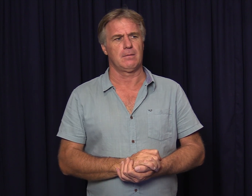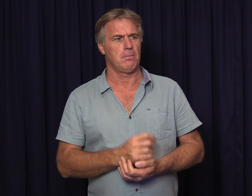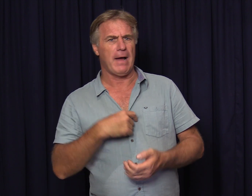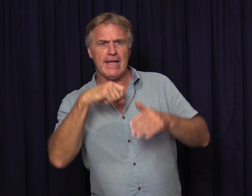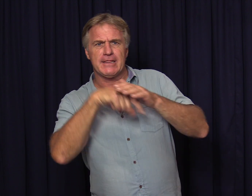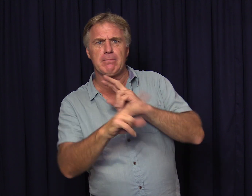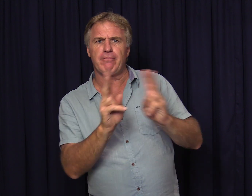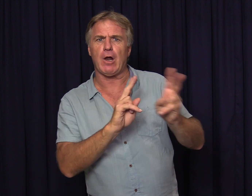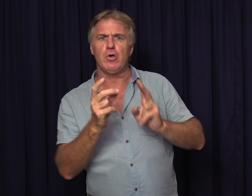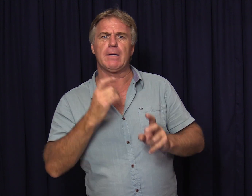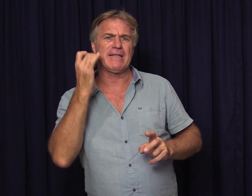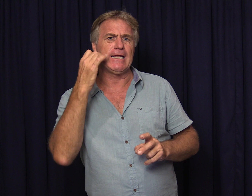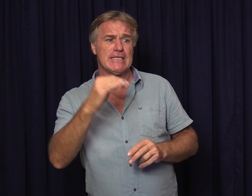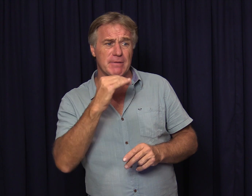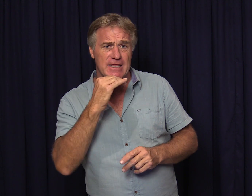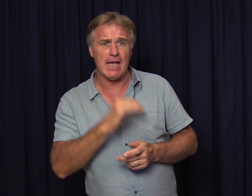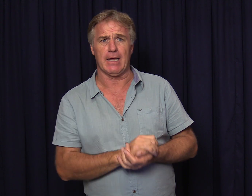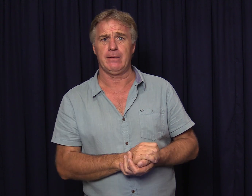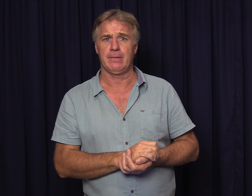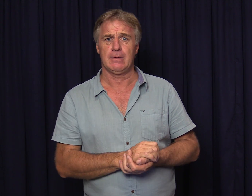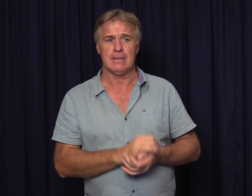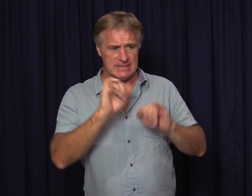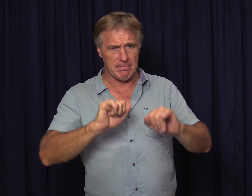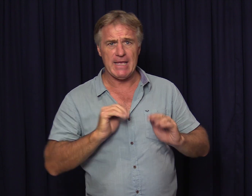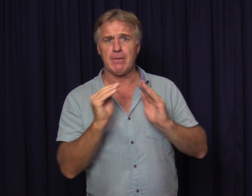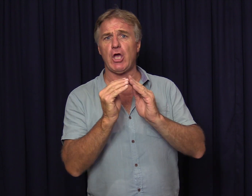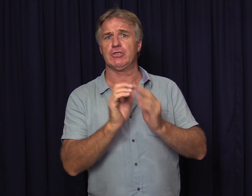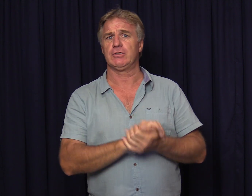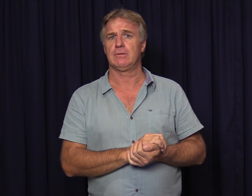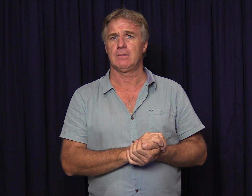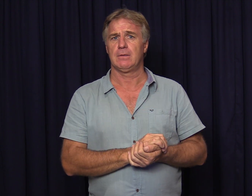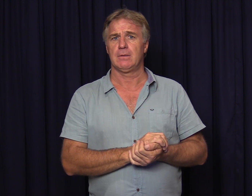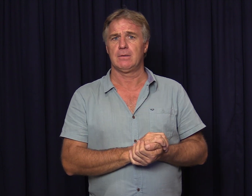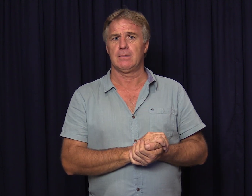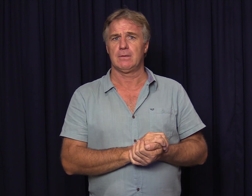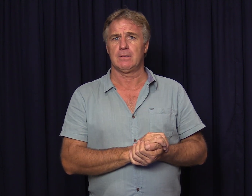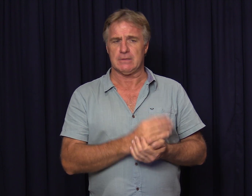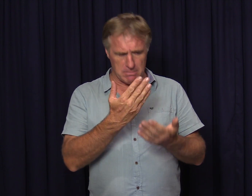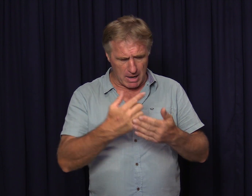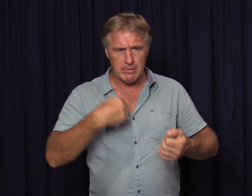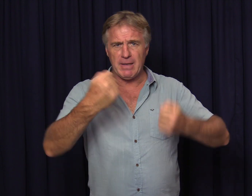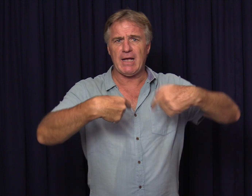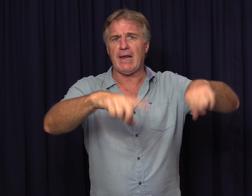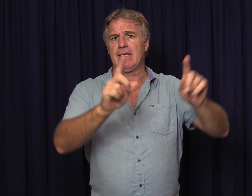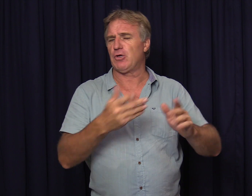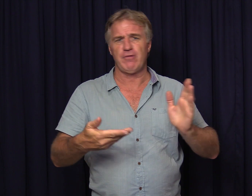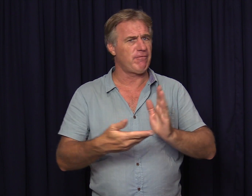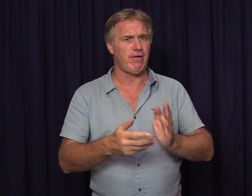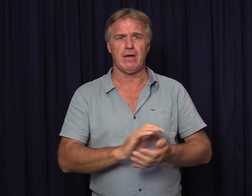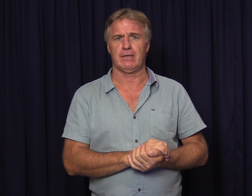my intieme verhouding met Elise beteken sy bly in my huis sy mag met my kar reis sy hoef jy te vra nie